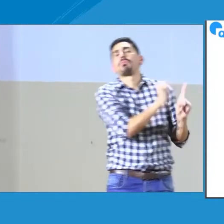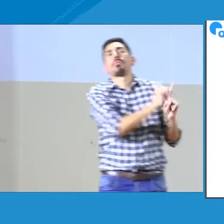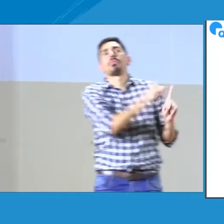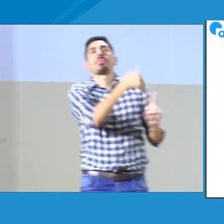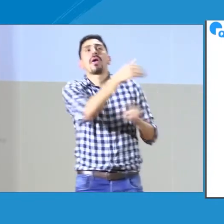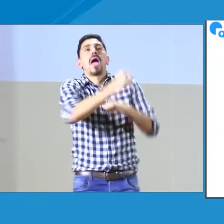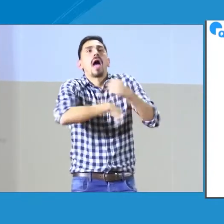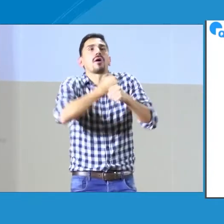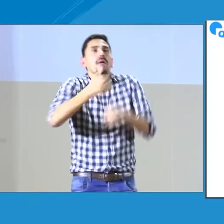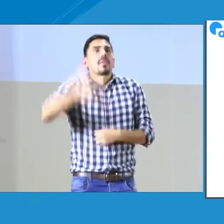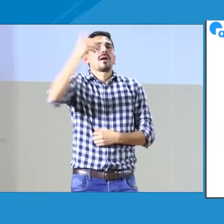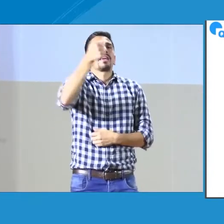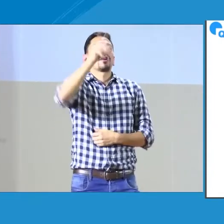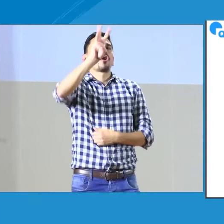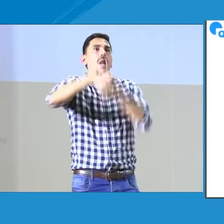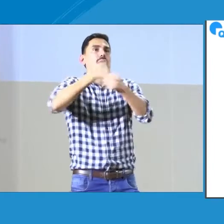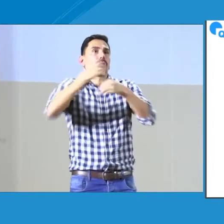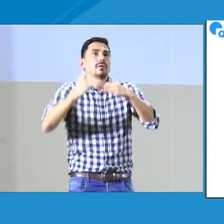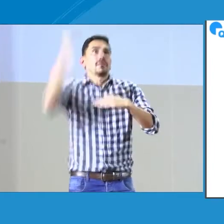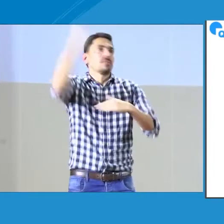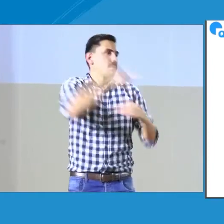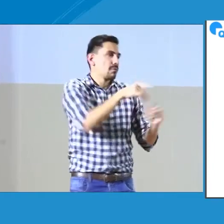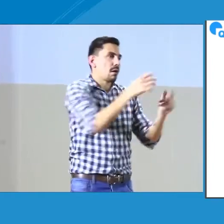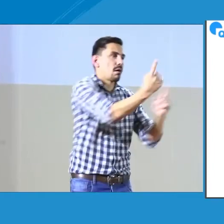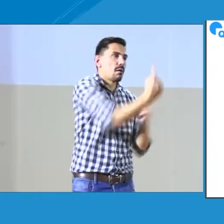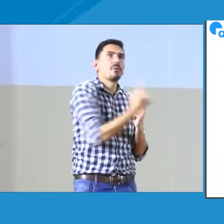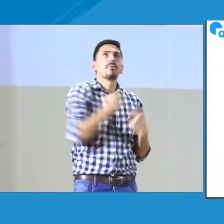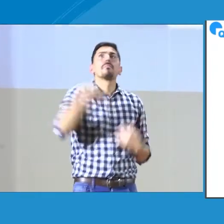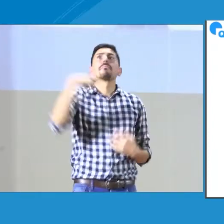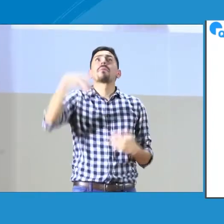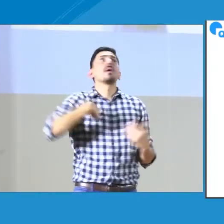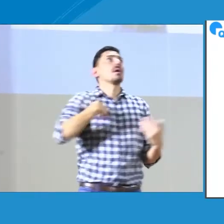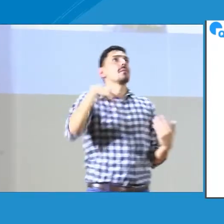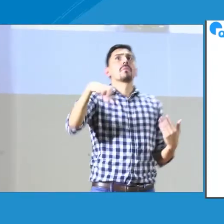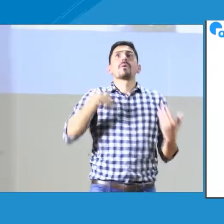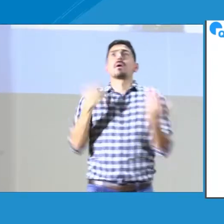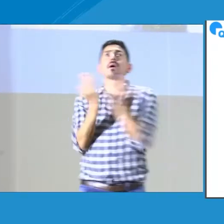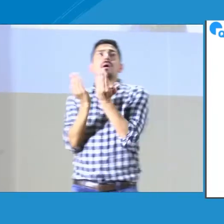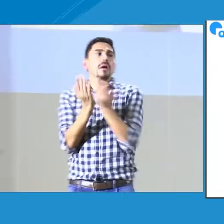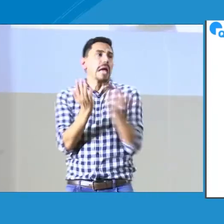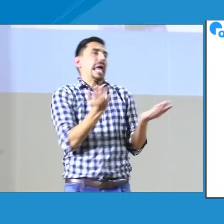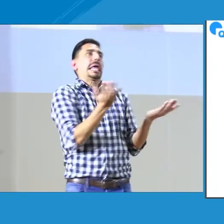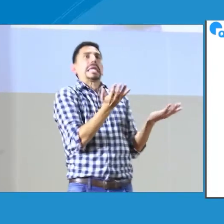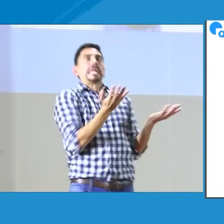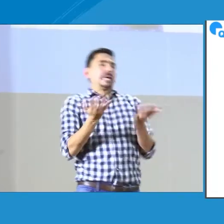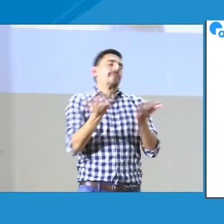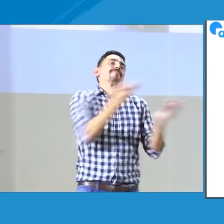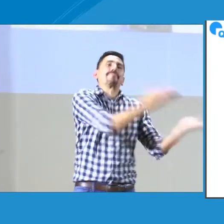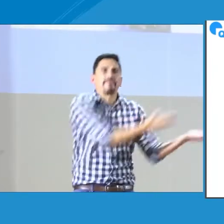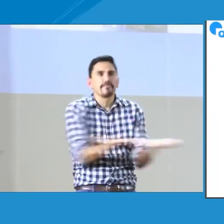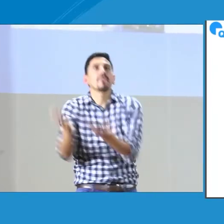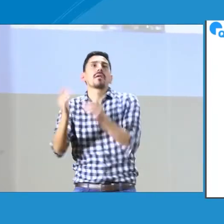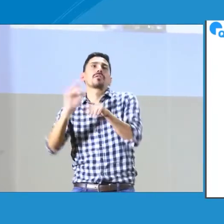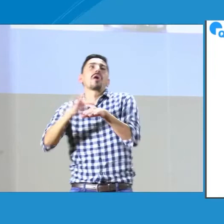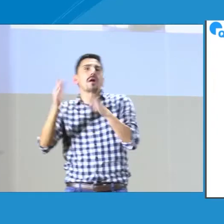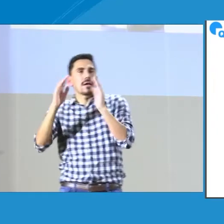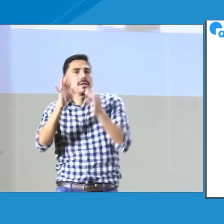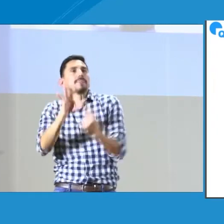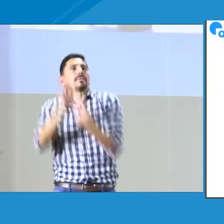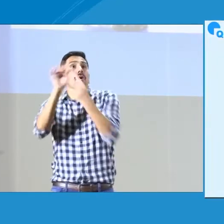Entonces, obviamente la educación no quiere ignorar a estas personas extraedad, sino que quiere que puedan acceder a